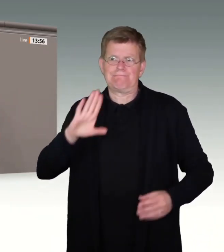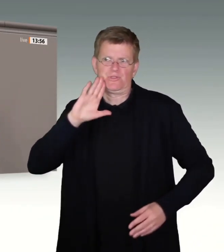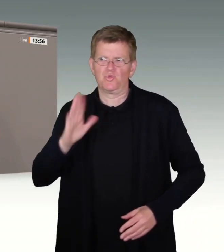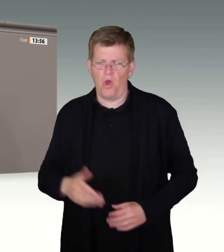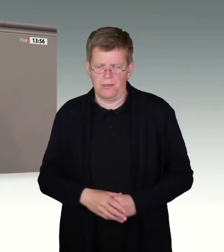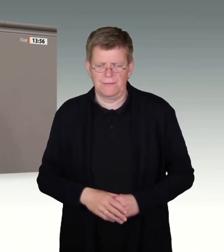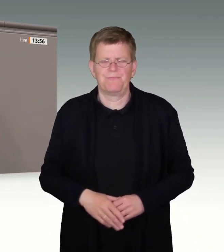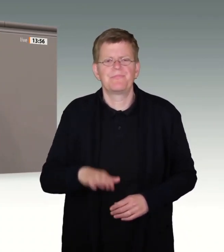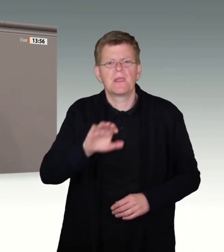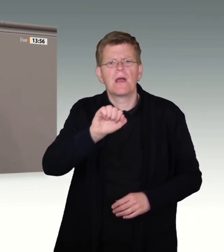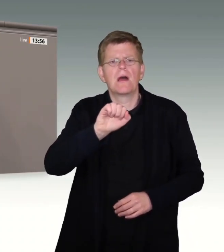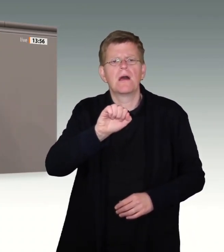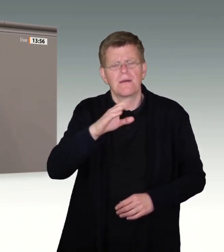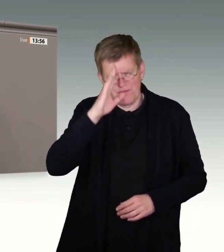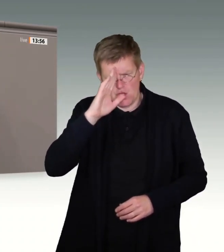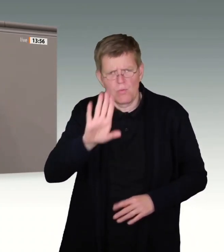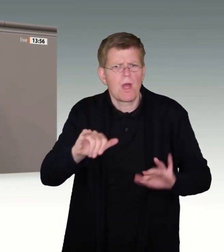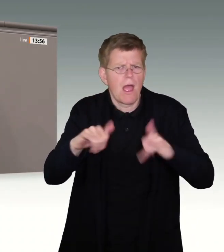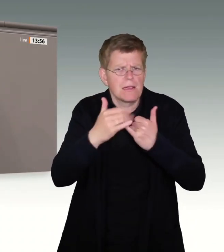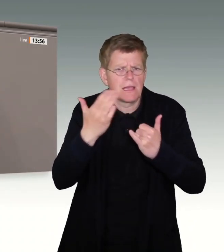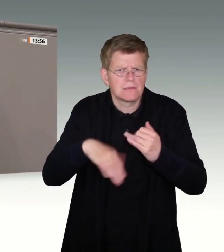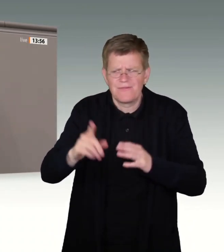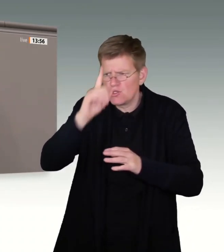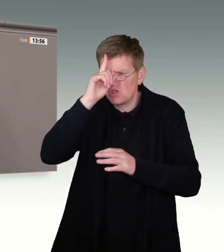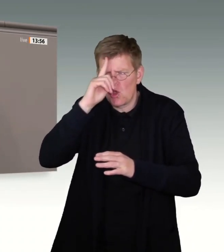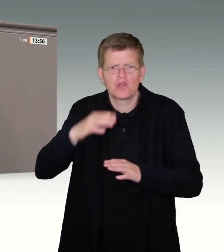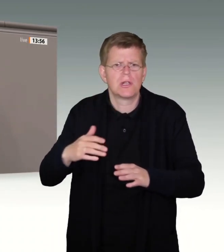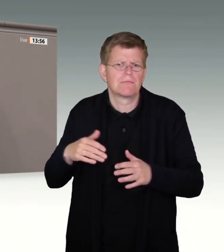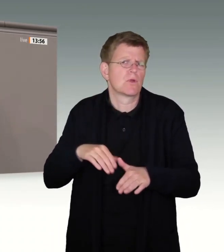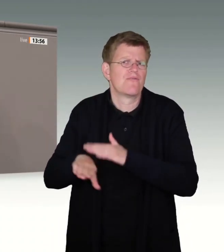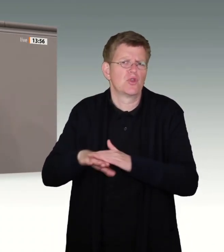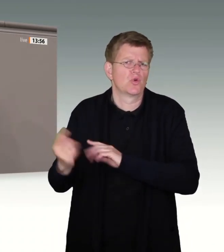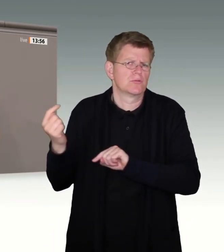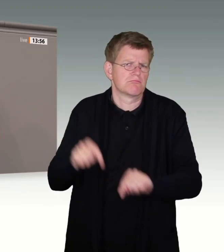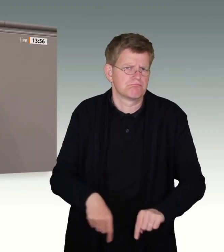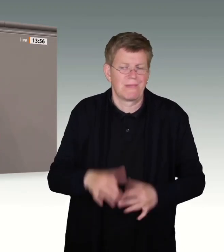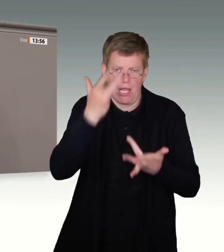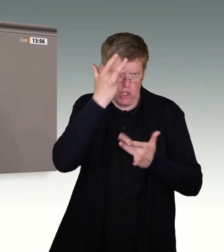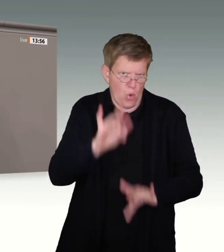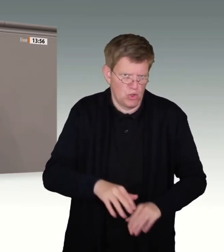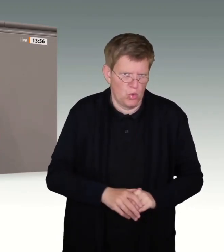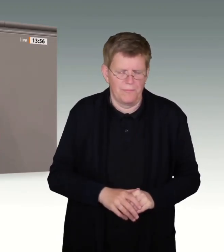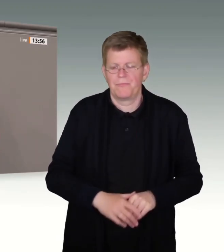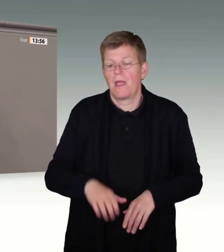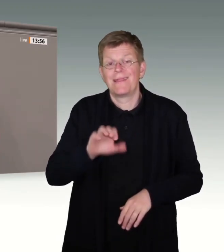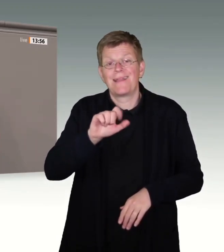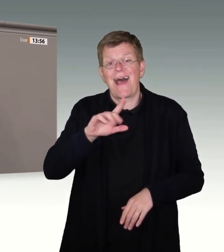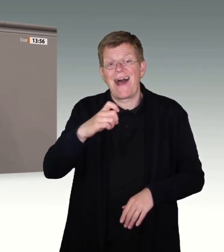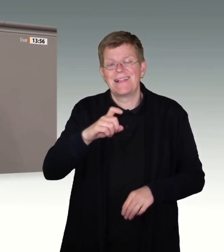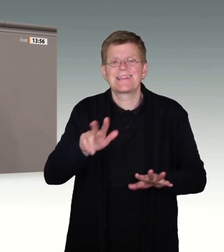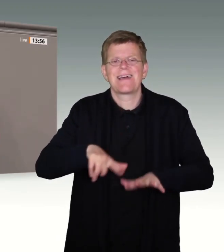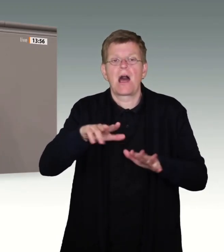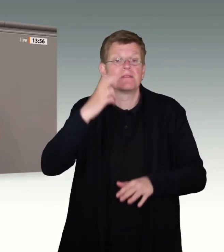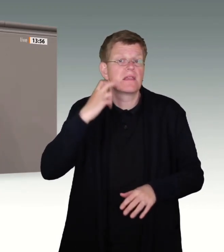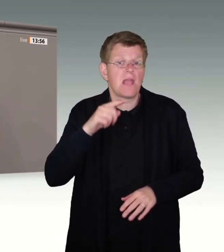Eltern waren nach Deutschland geflohen und hatten hier einen geduldeten Status. Als Alex 18 Jahre alt wurde und kurz vor